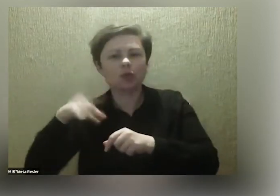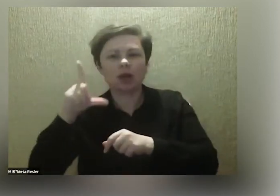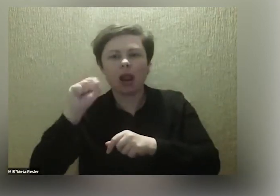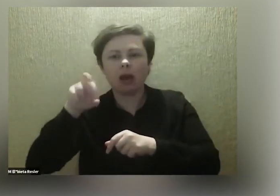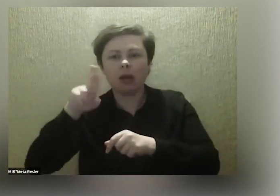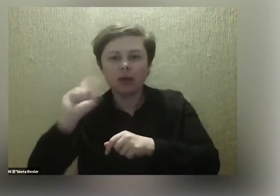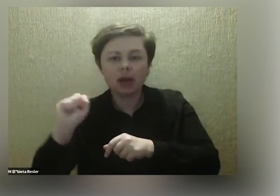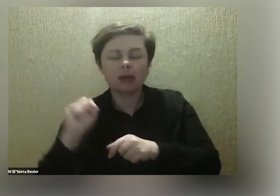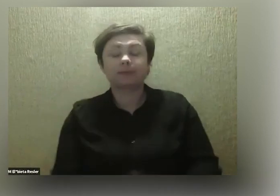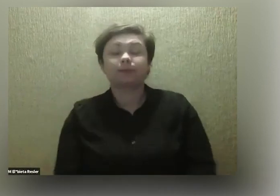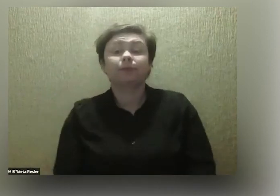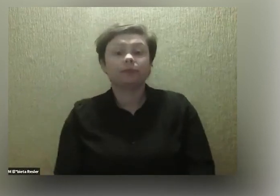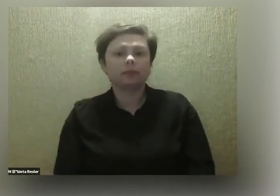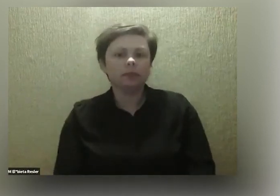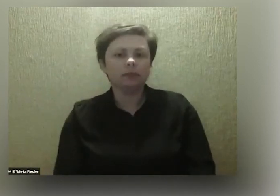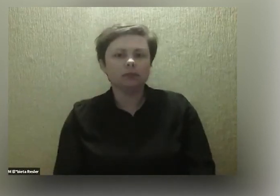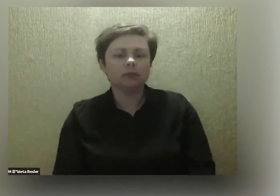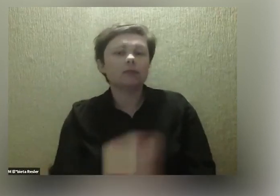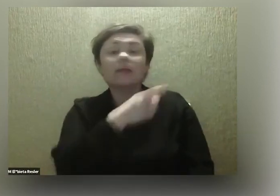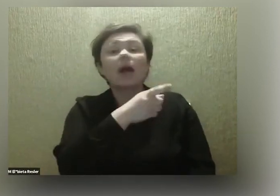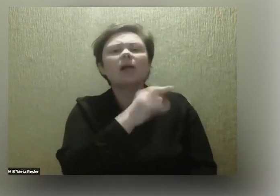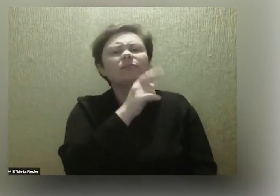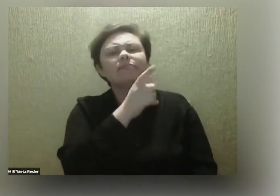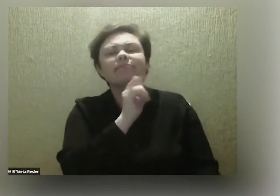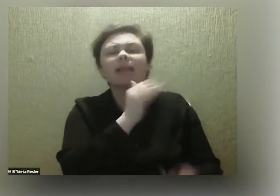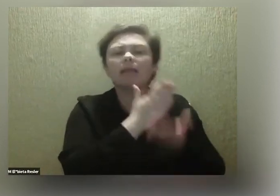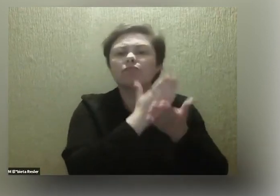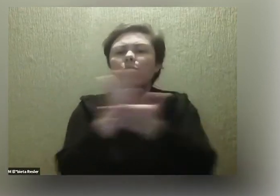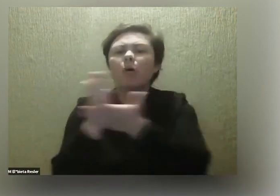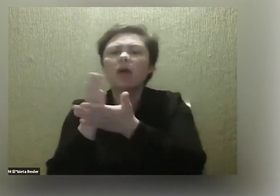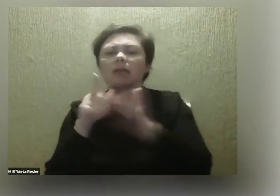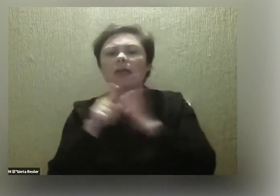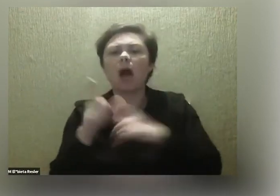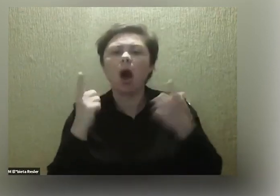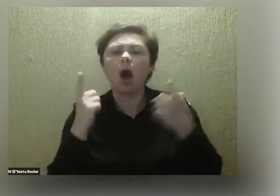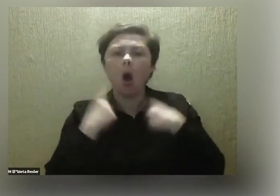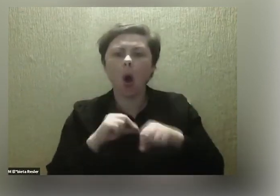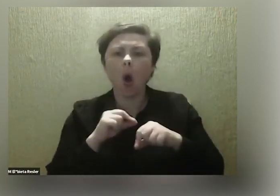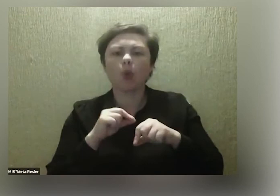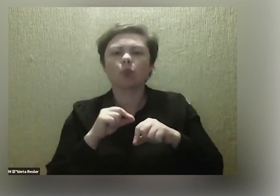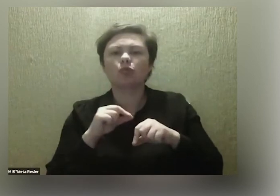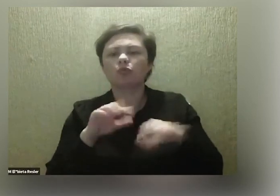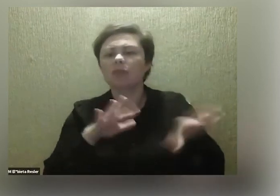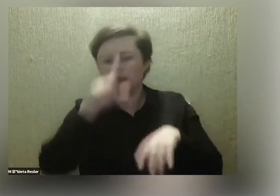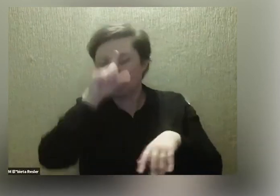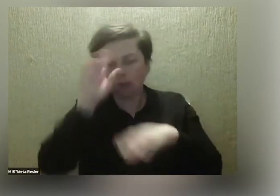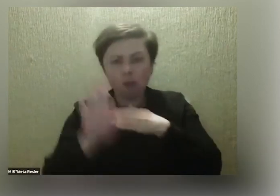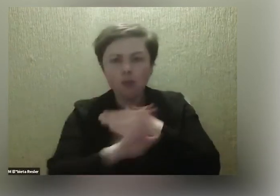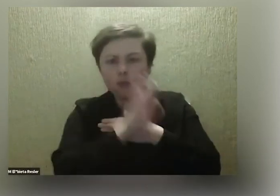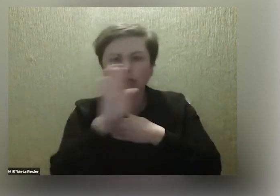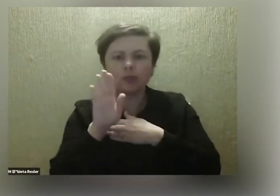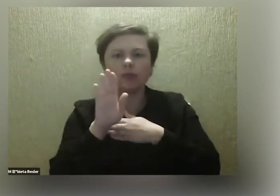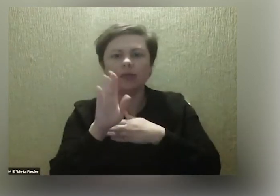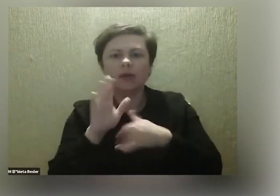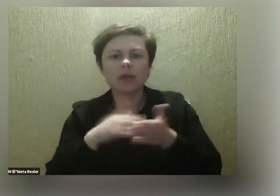Czy miałabyś jakieś porady dla osób, które właśnie w takich miejscach publicznych są i widzą